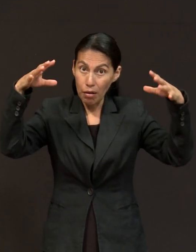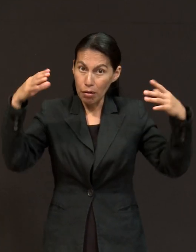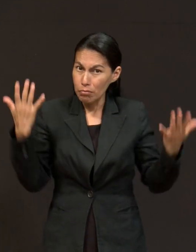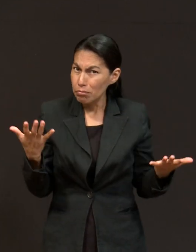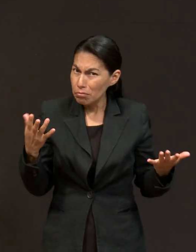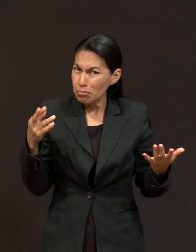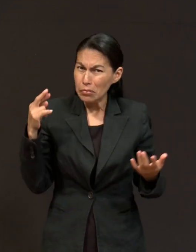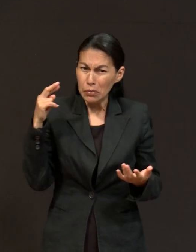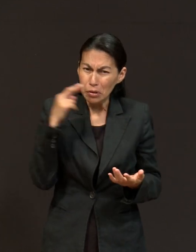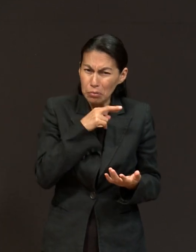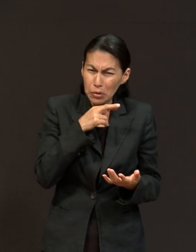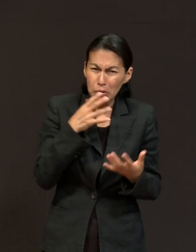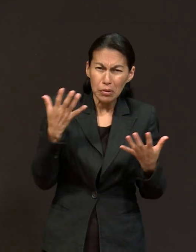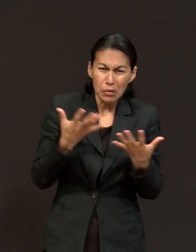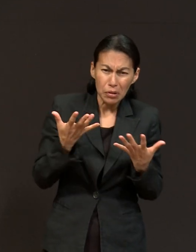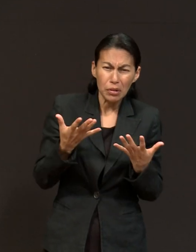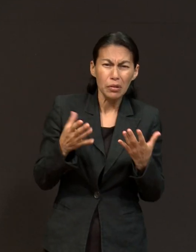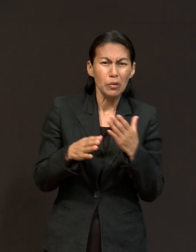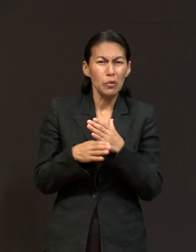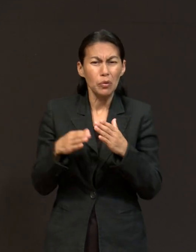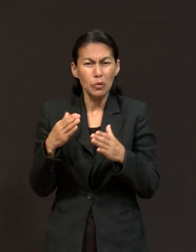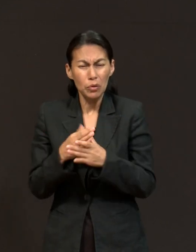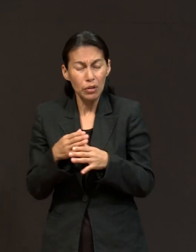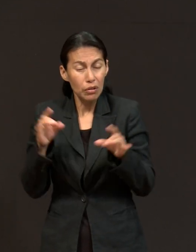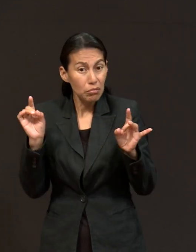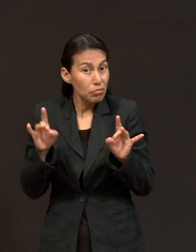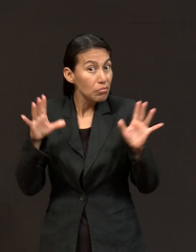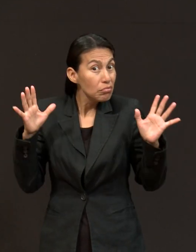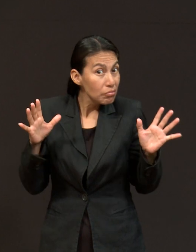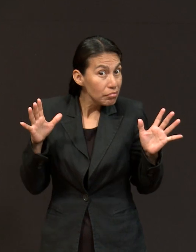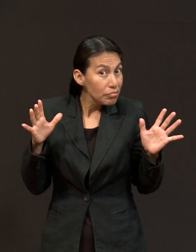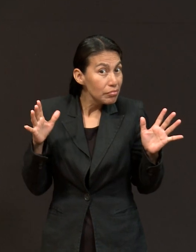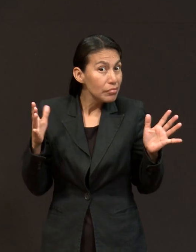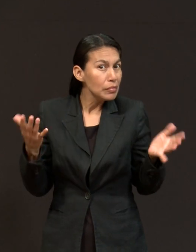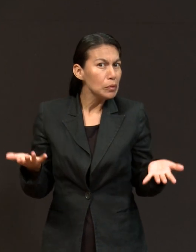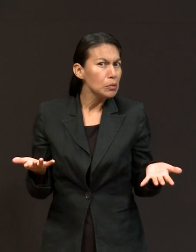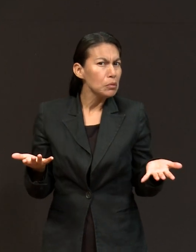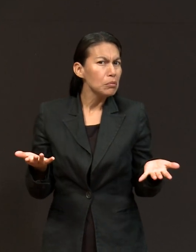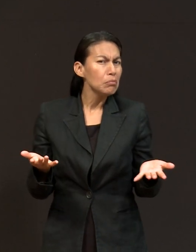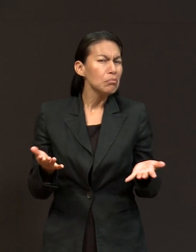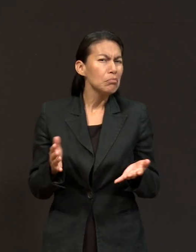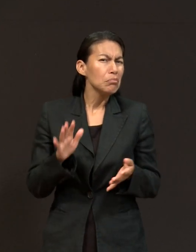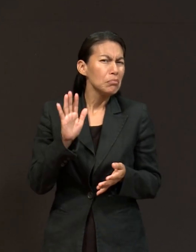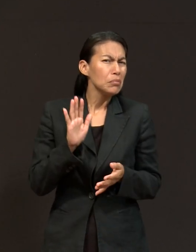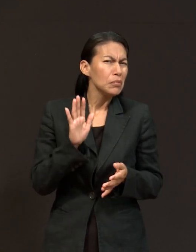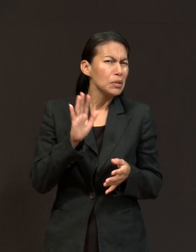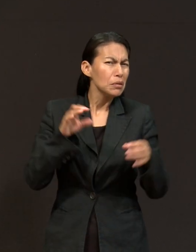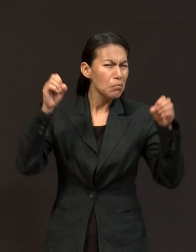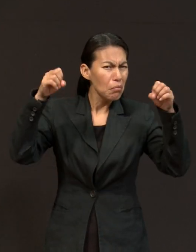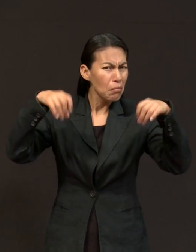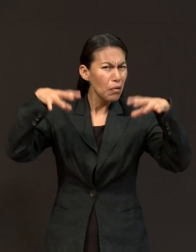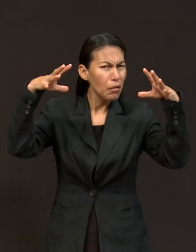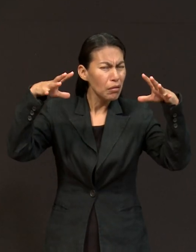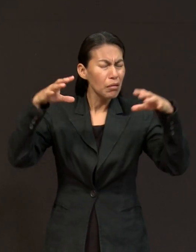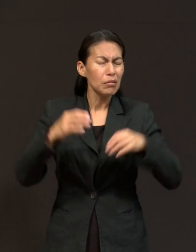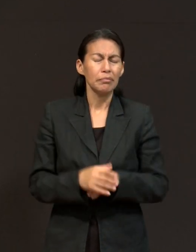impide o te facilitará que las cosas se hagan casi como por arte de magia.